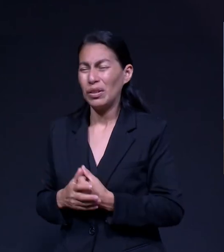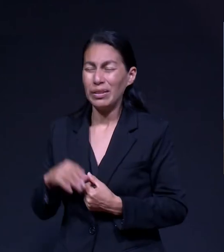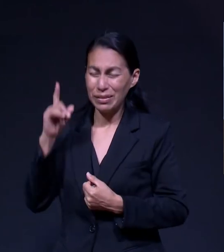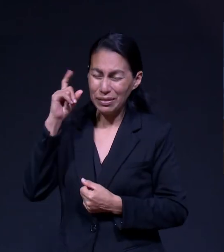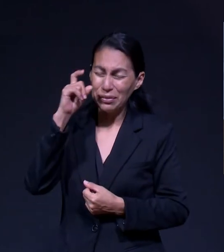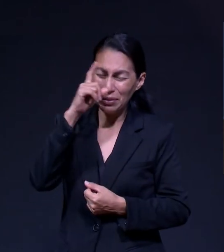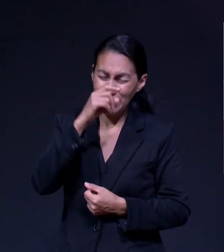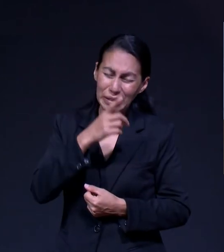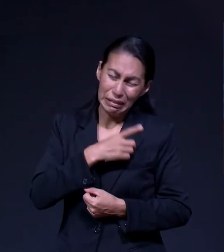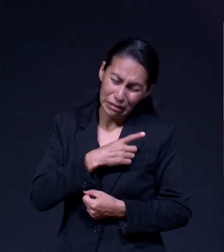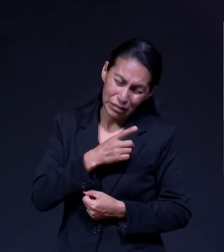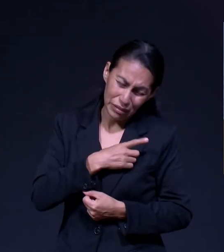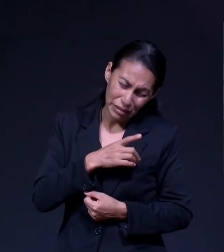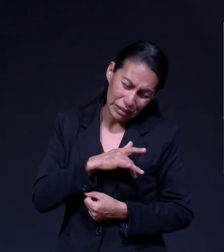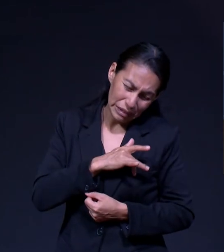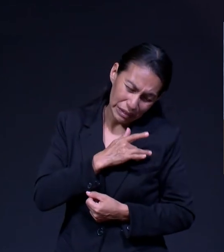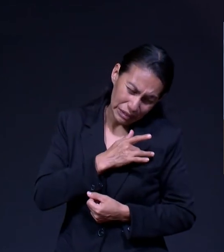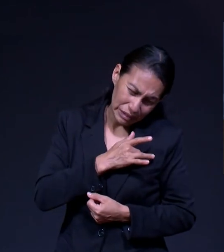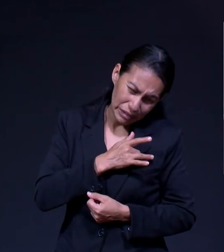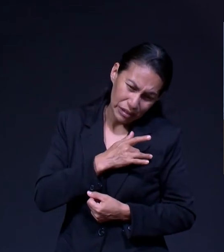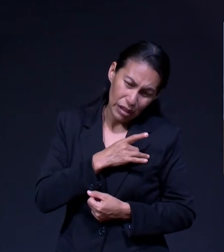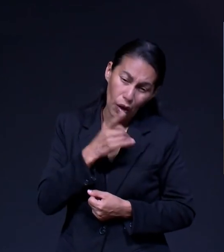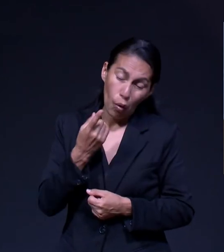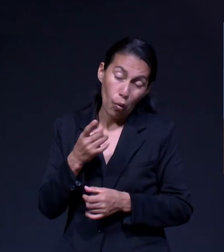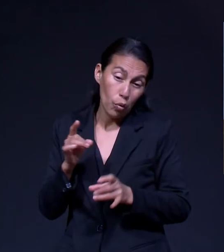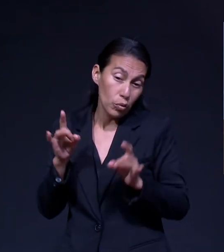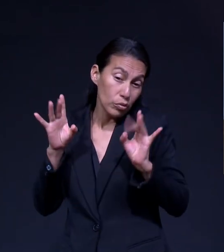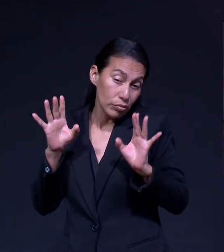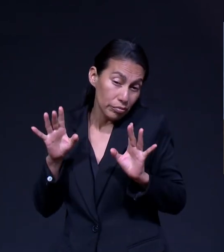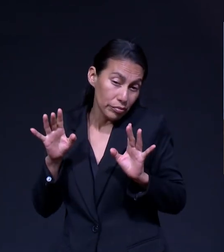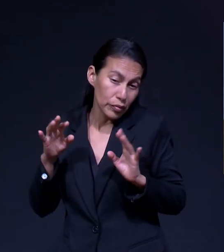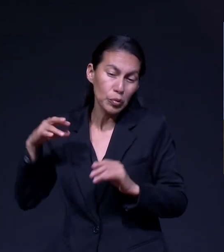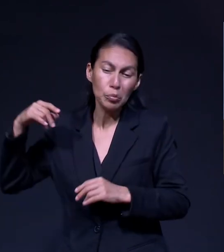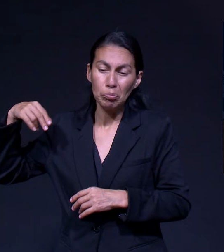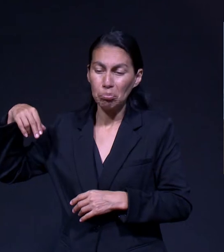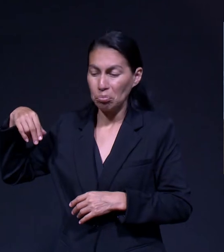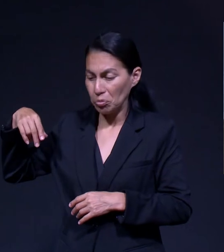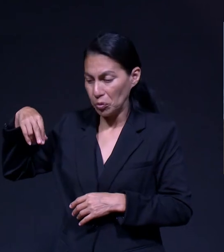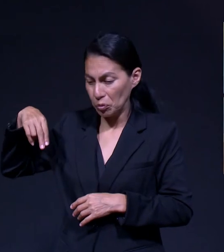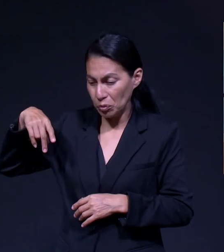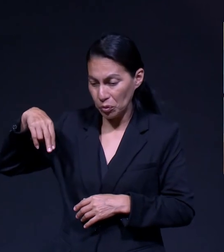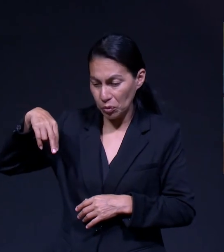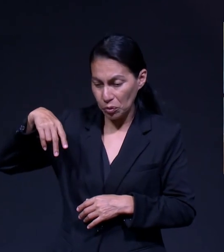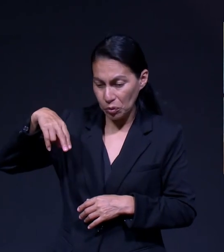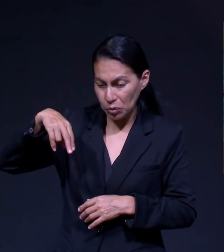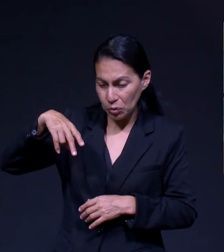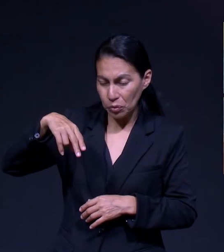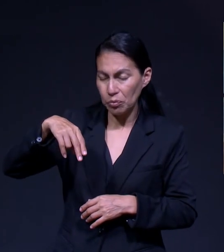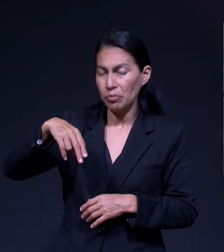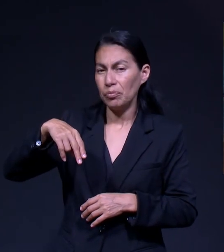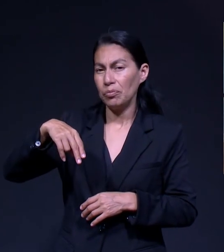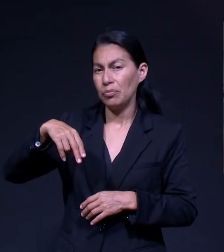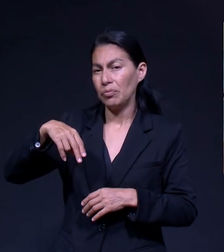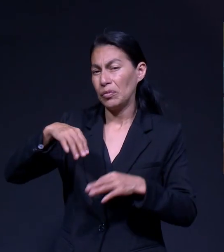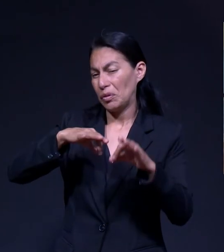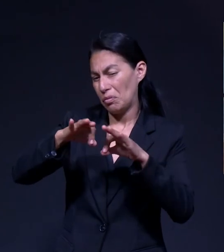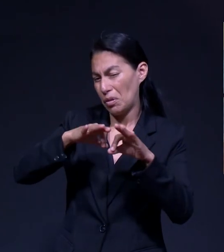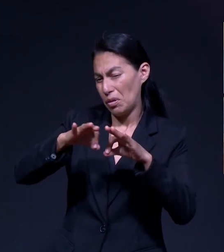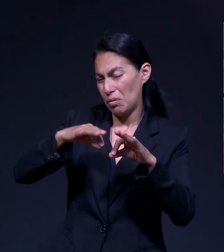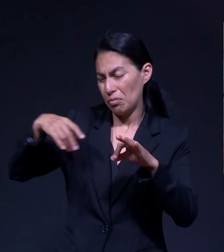En Una De Esas Veces Que Caminaba Hacia El Campus Al Trabajo De A ver De